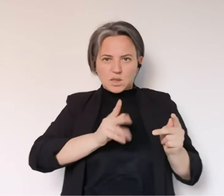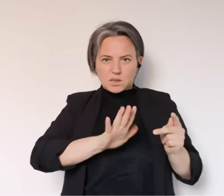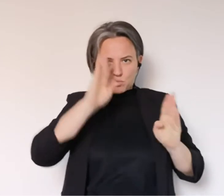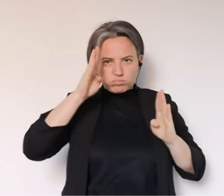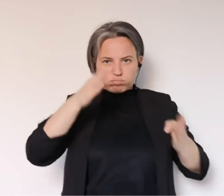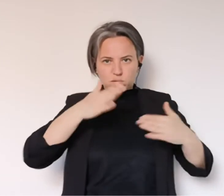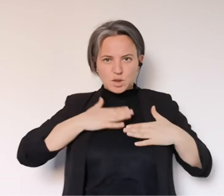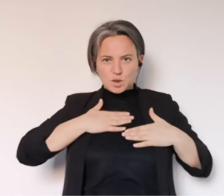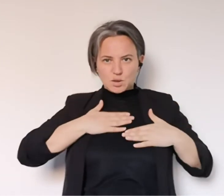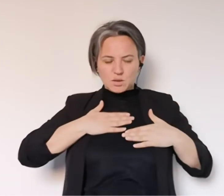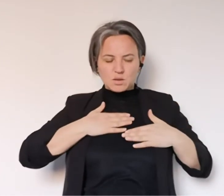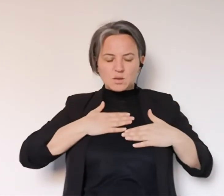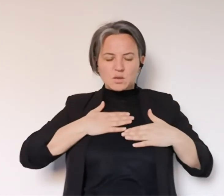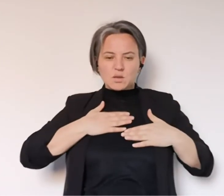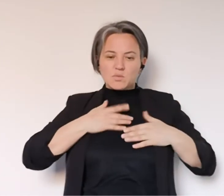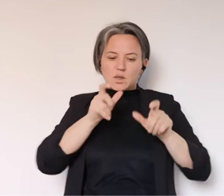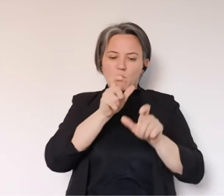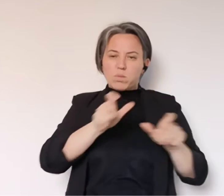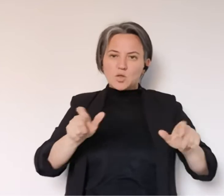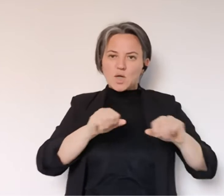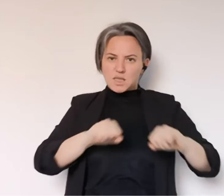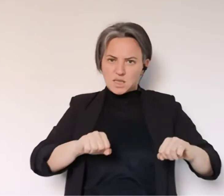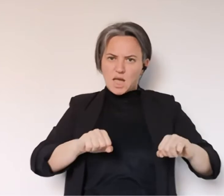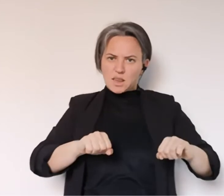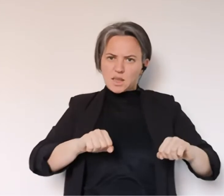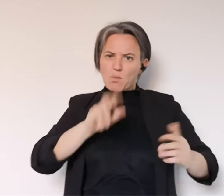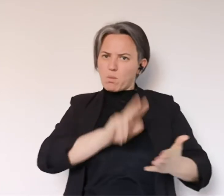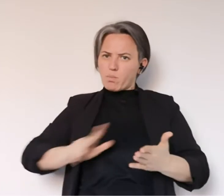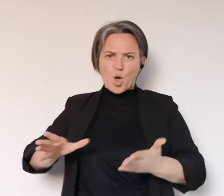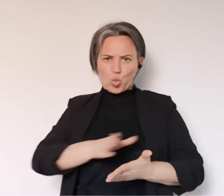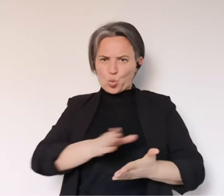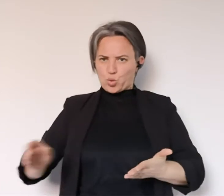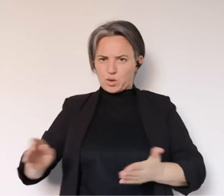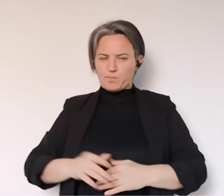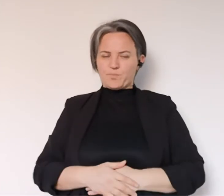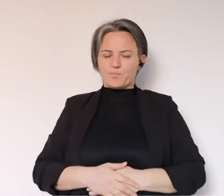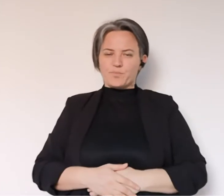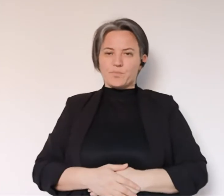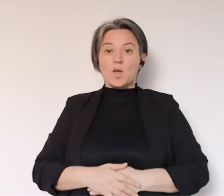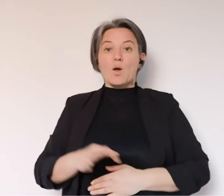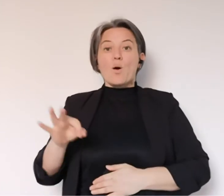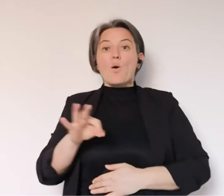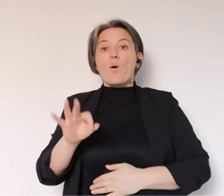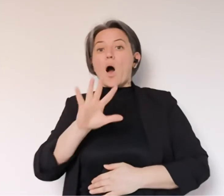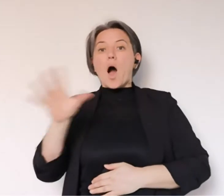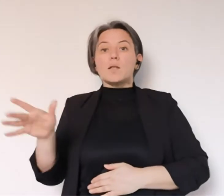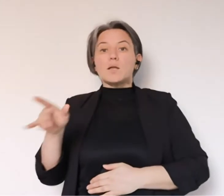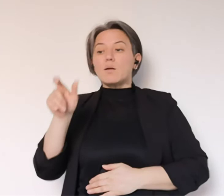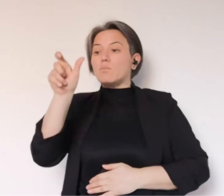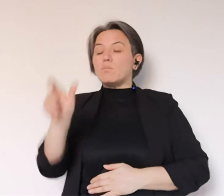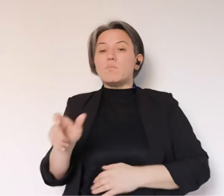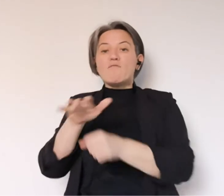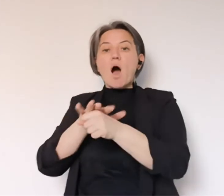amministrativo su cui ovviamente agiamo, quindi i residenti in questo territorio si trovano la domanda assolutamente